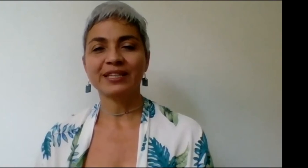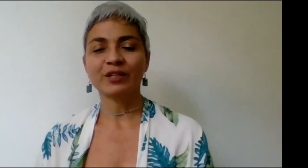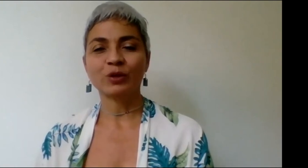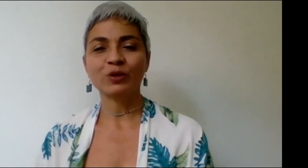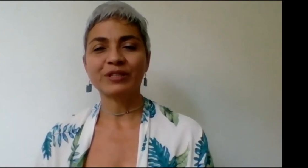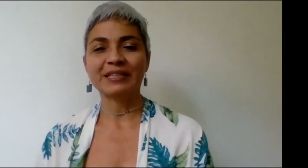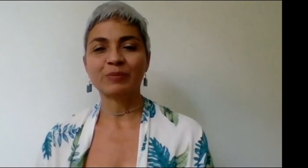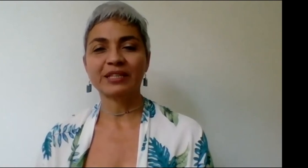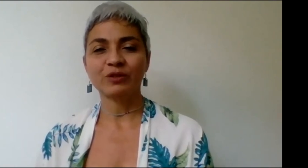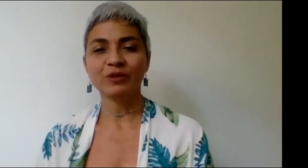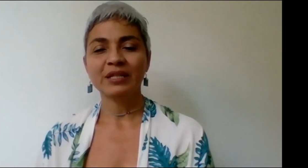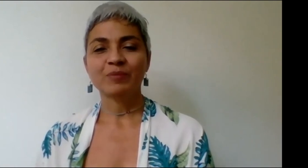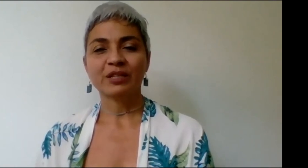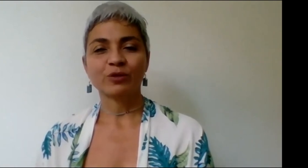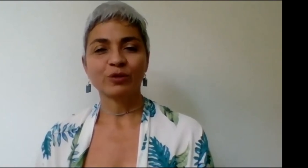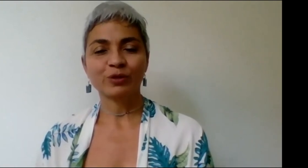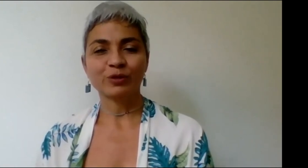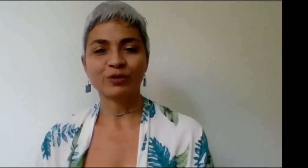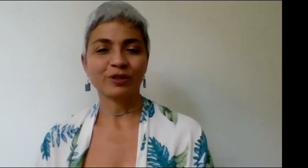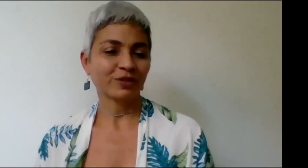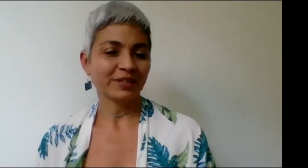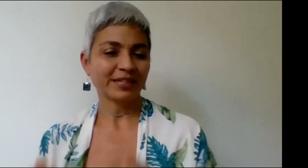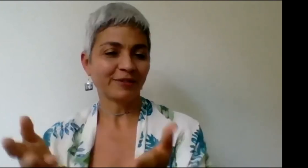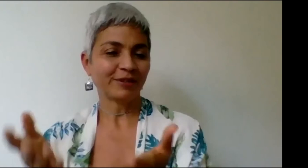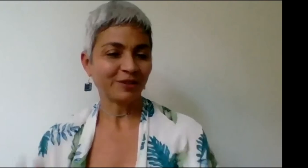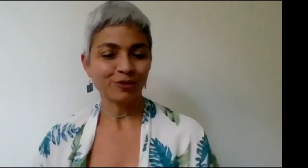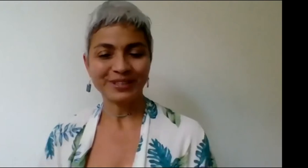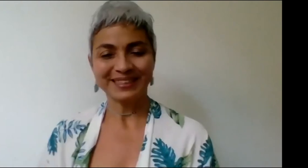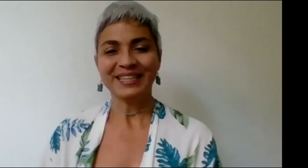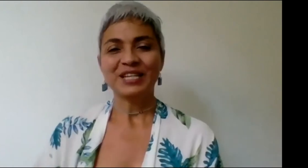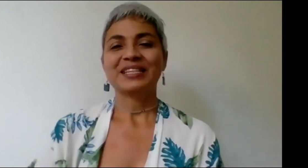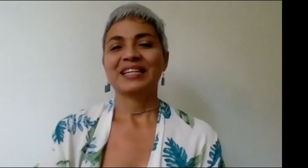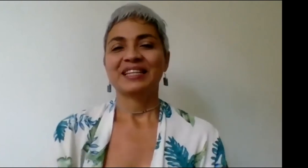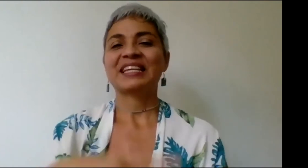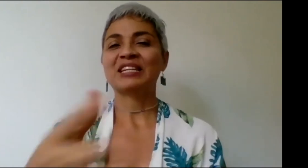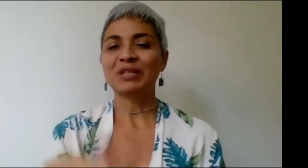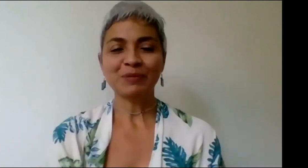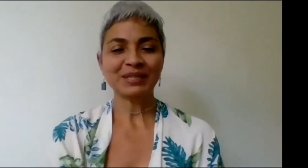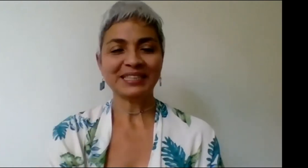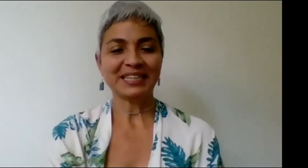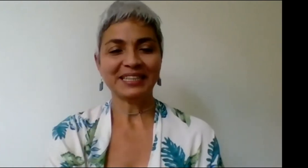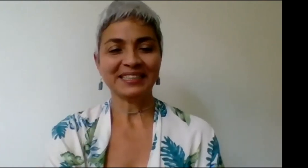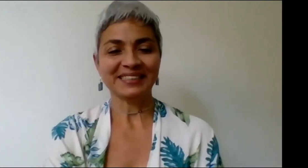tecnólogos en interpretación para sordos y sordos ciegos. A ver, entonces, te terminas de presentar, Adrián.